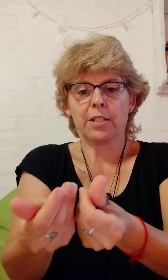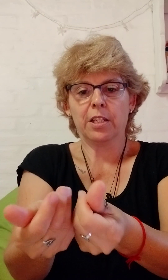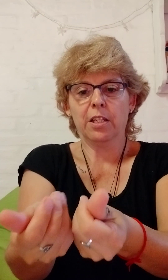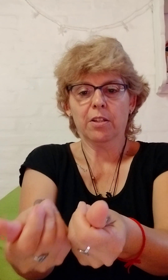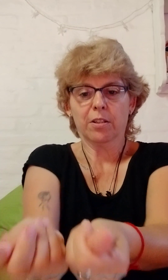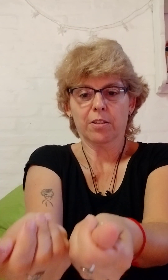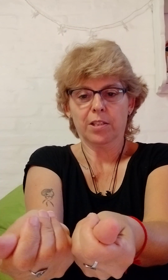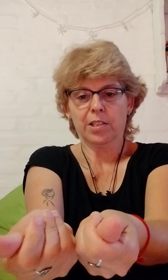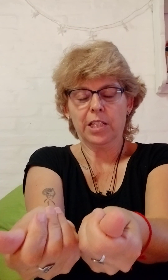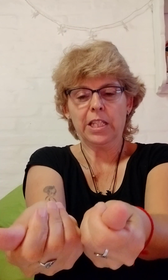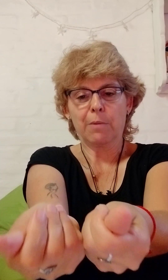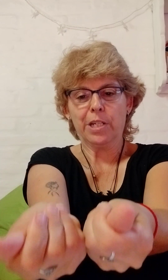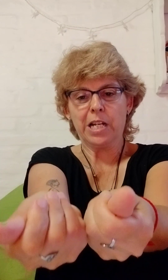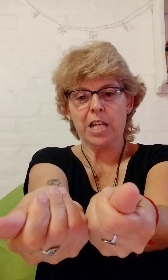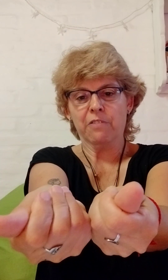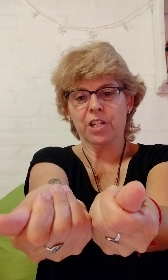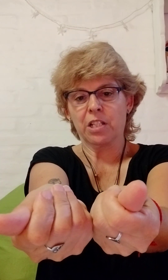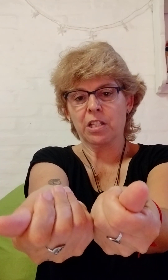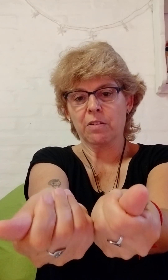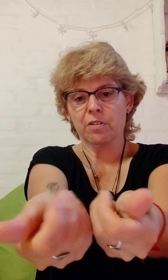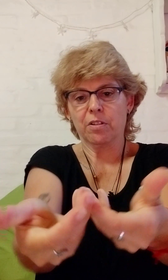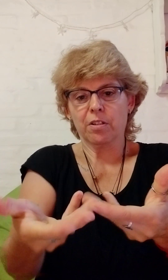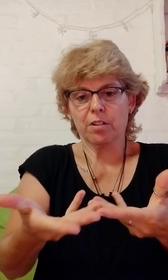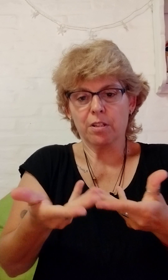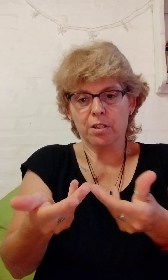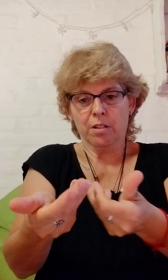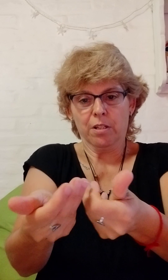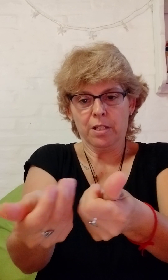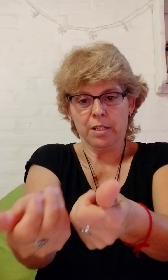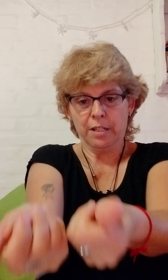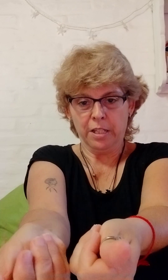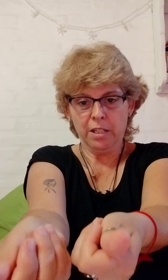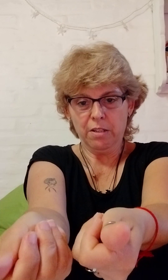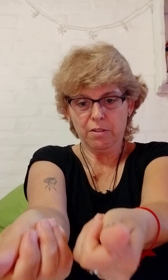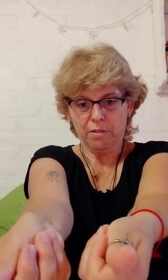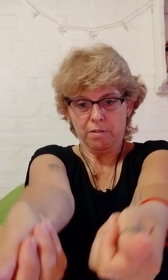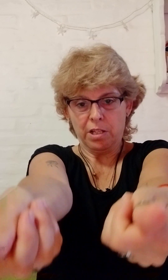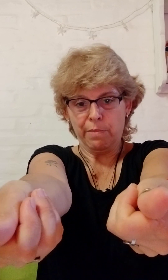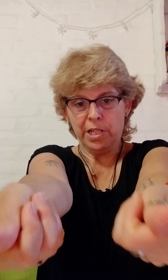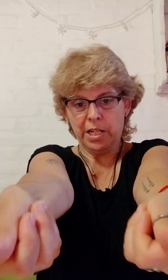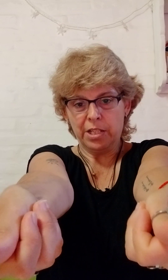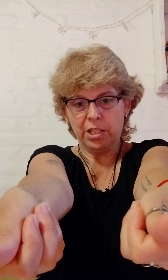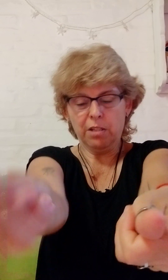así. Y terminan ahí. Fíjate. Ahí. Terminan así.